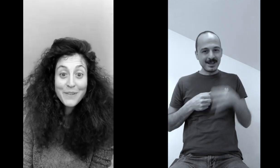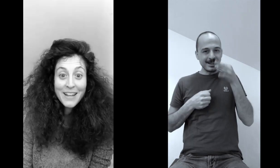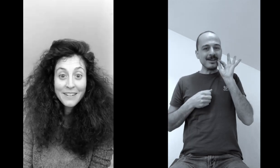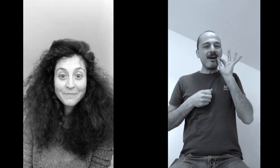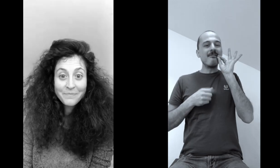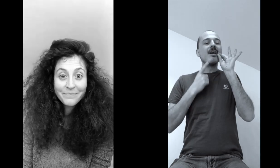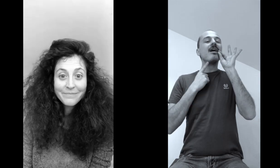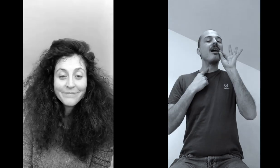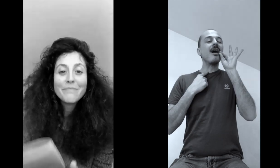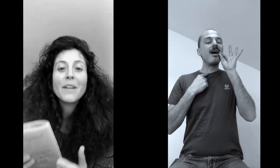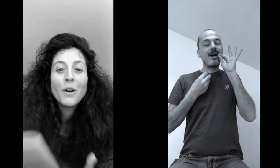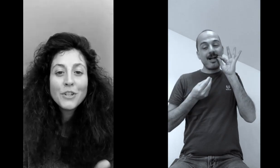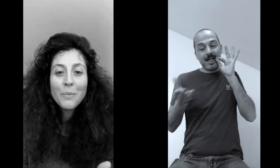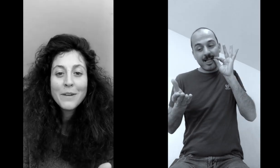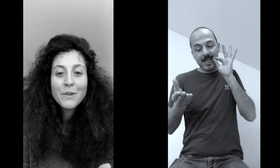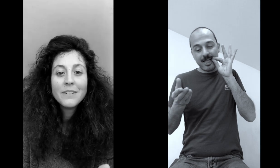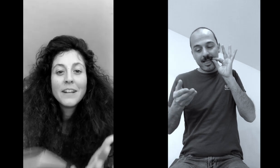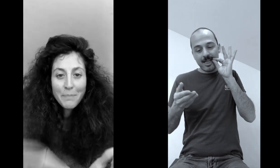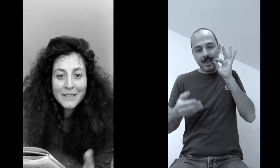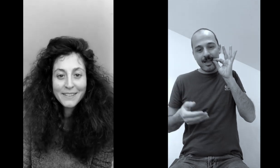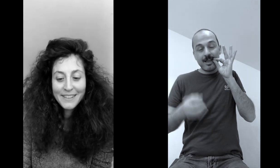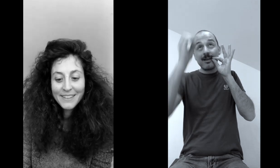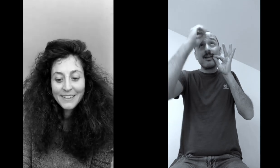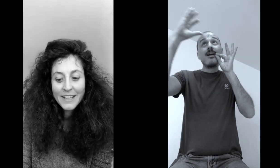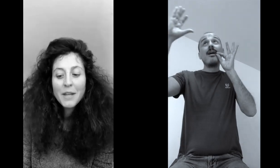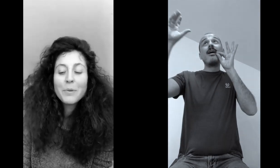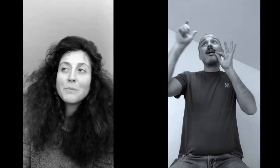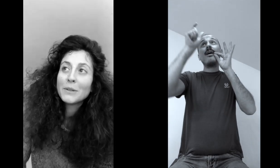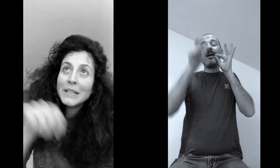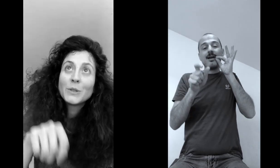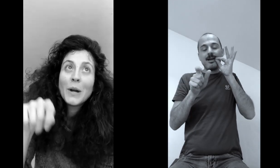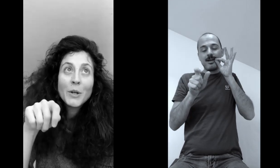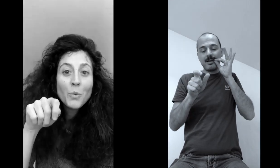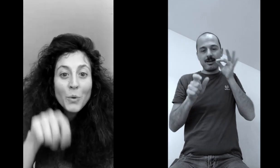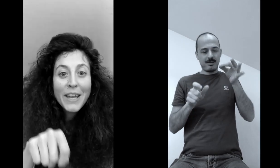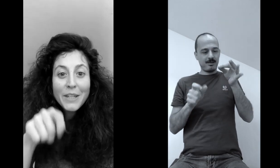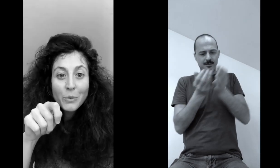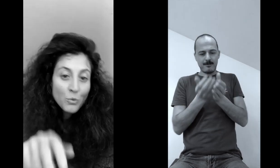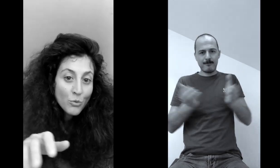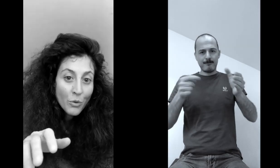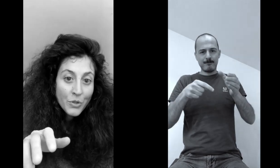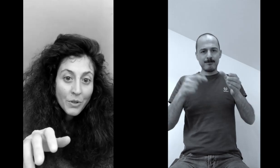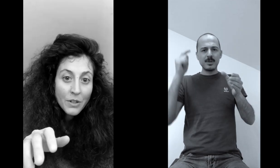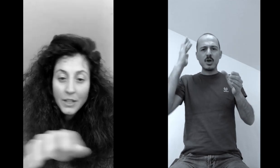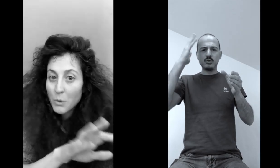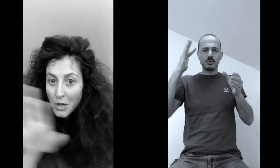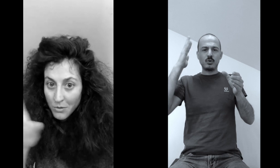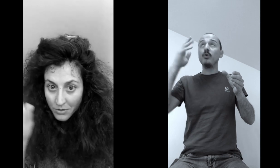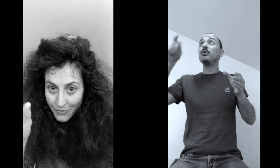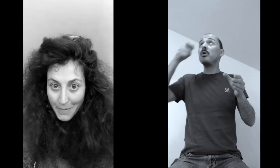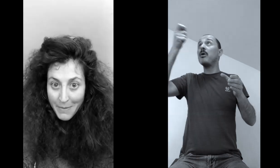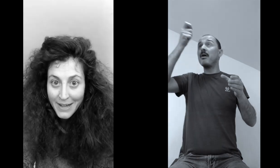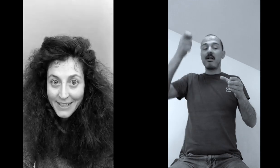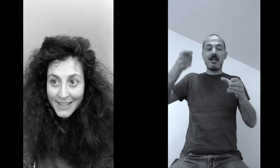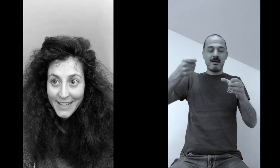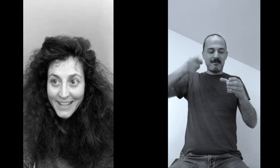mio caffè oggi lo bevo e penso a te poi ci metto dentro anche un cucchiaino di un sogno che quello